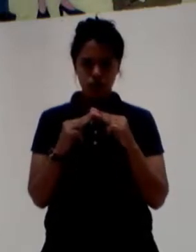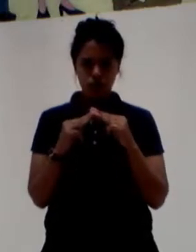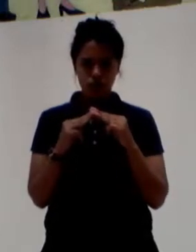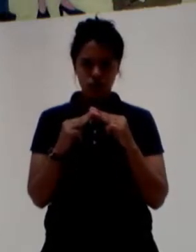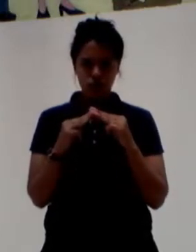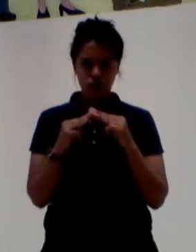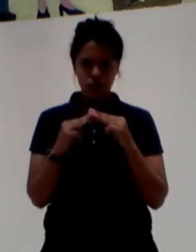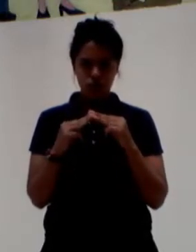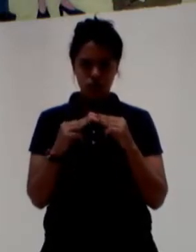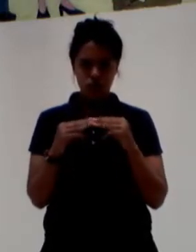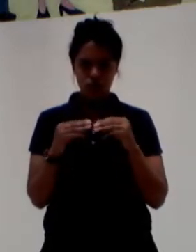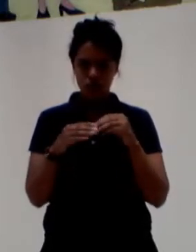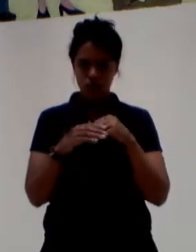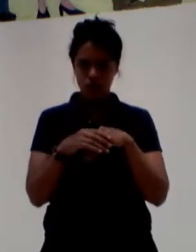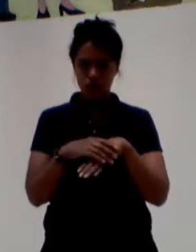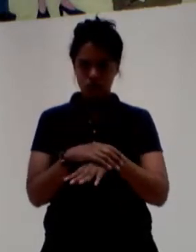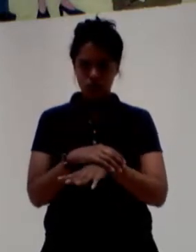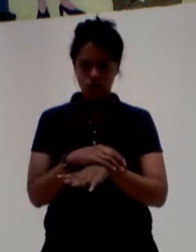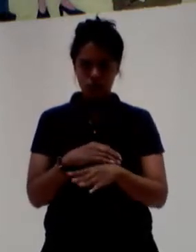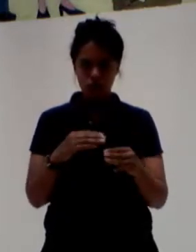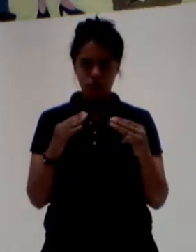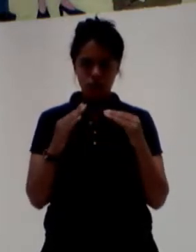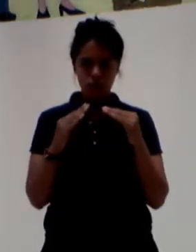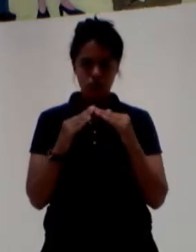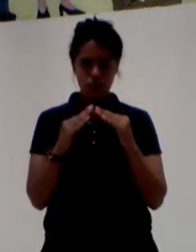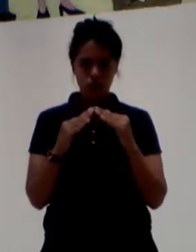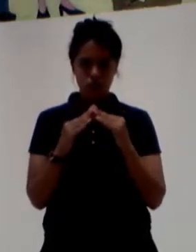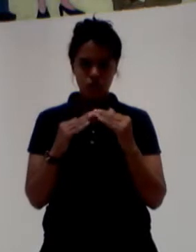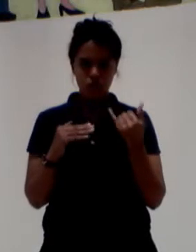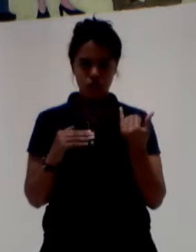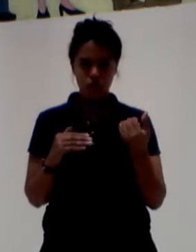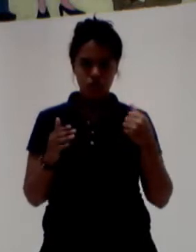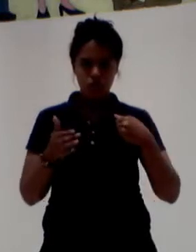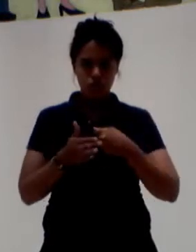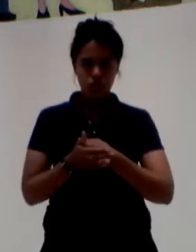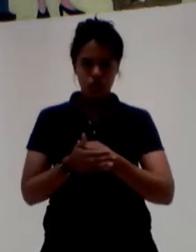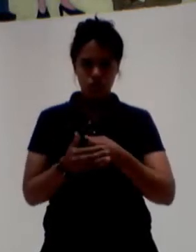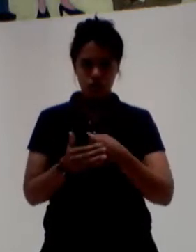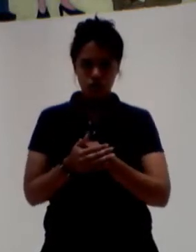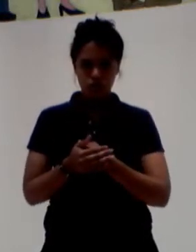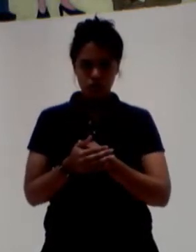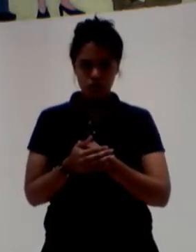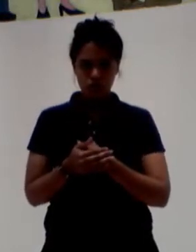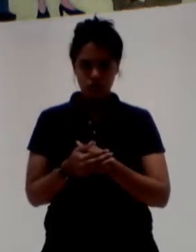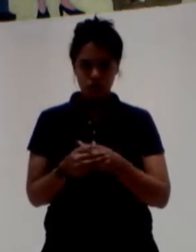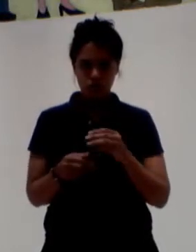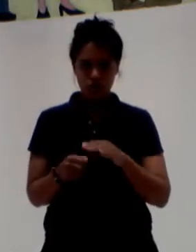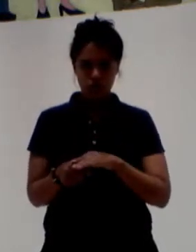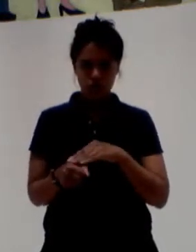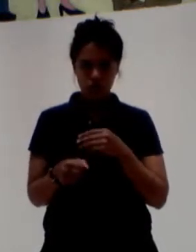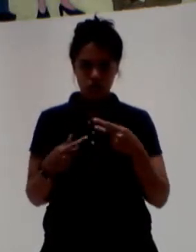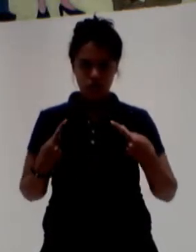Entraron a la casa y fueron golpeados por personas malas, personas malas.